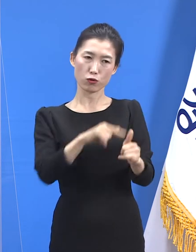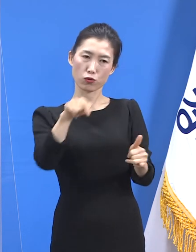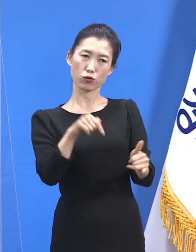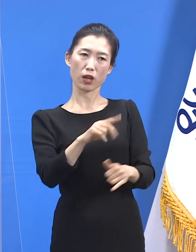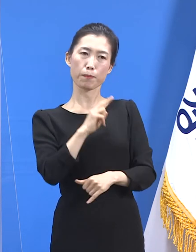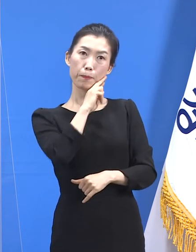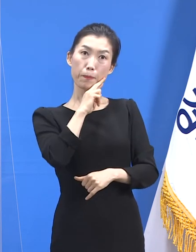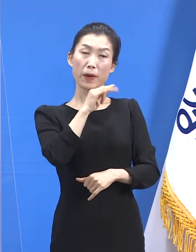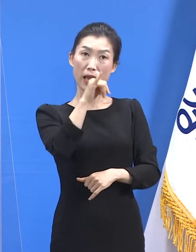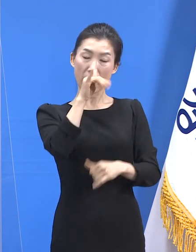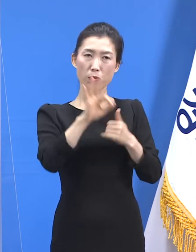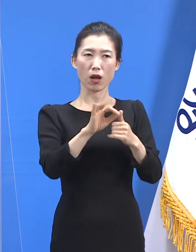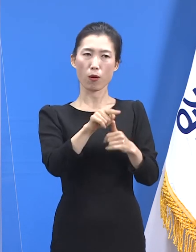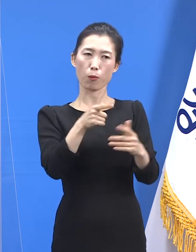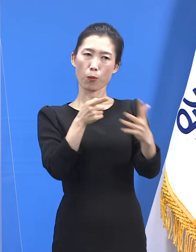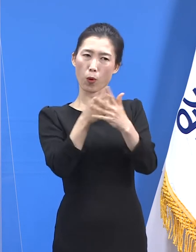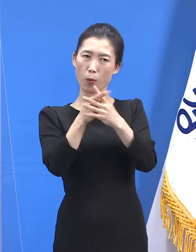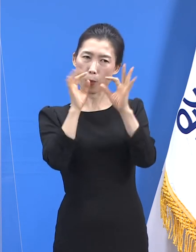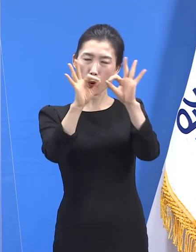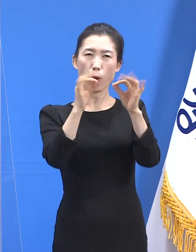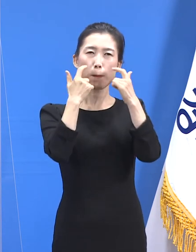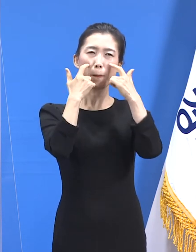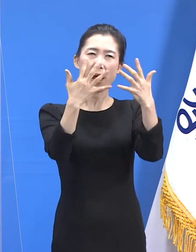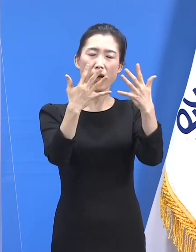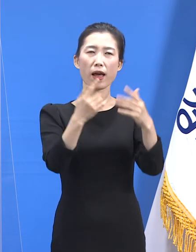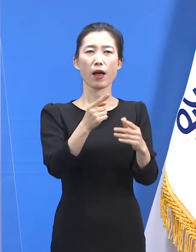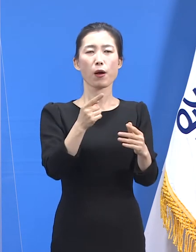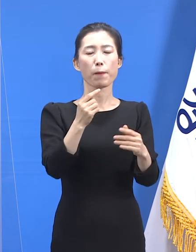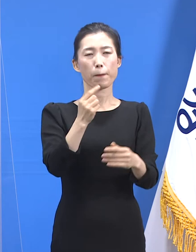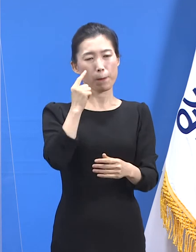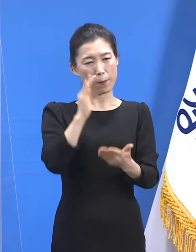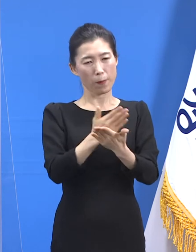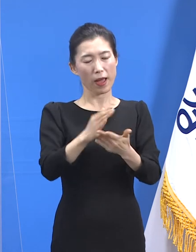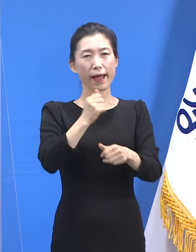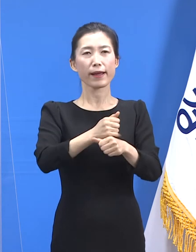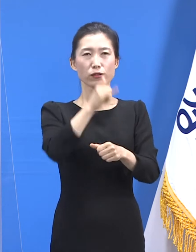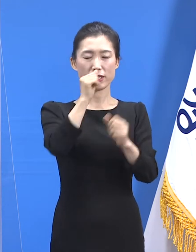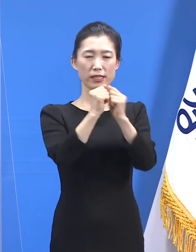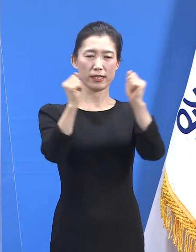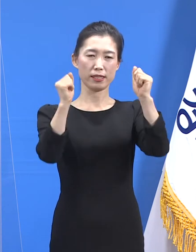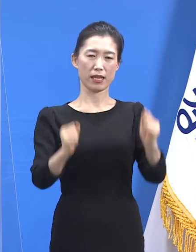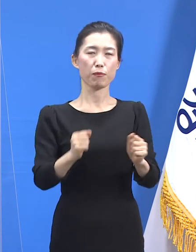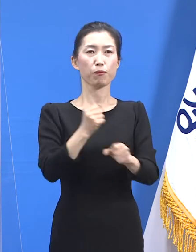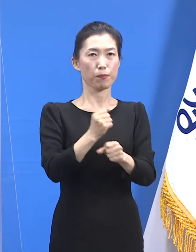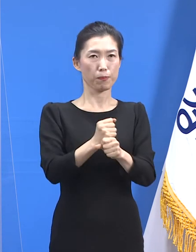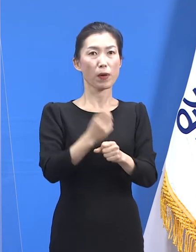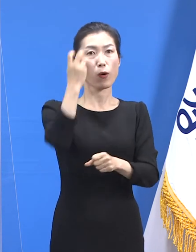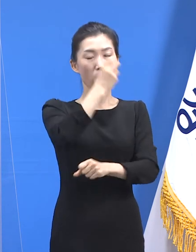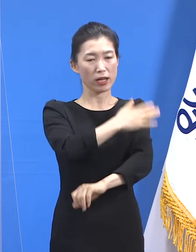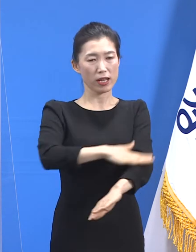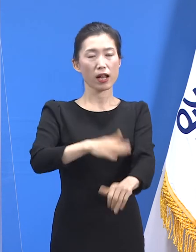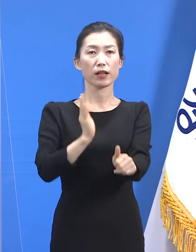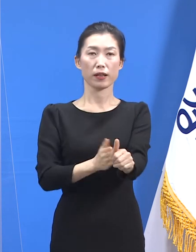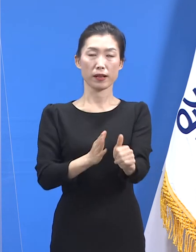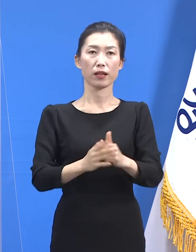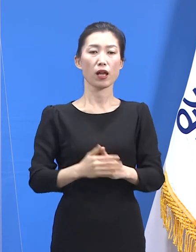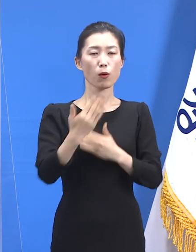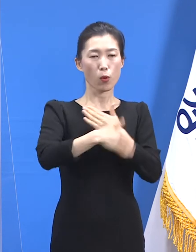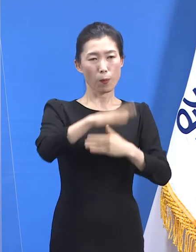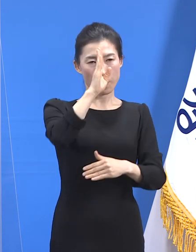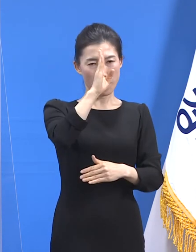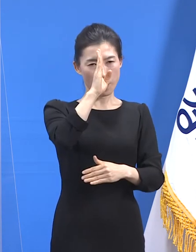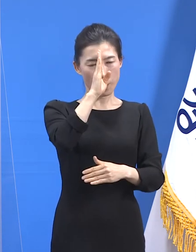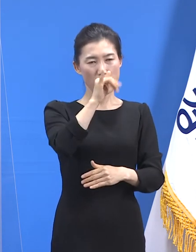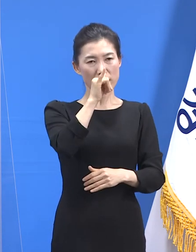정확하고 효율적으로 모니터링할 수 있는 체계를 정비하고 관리해 주십시오. 유증상자를